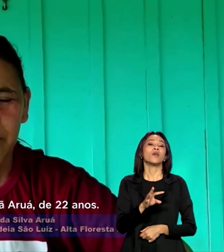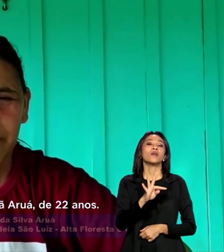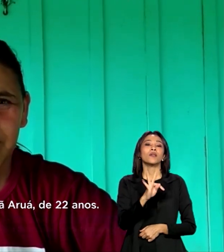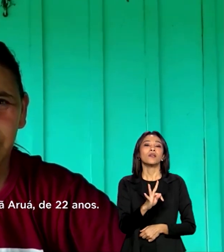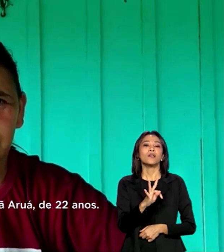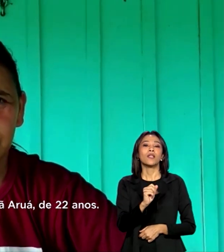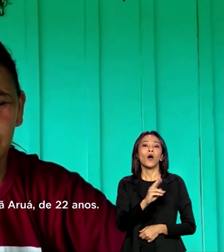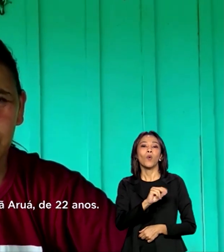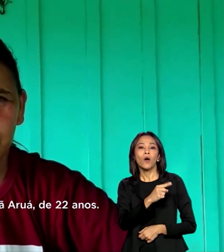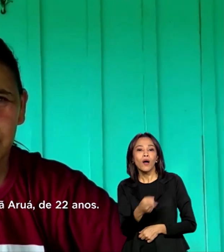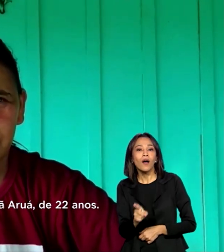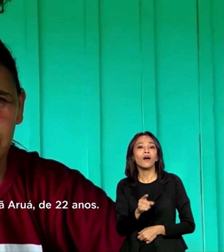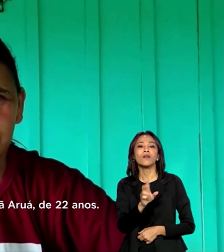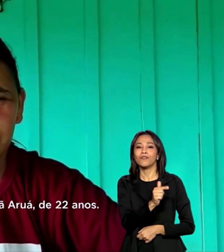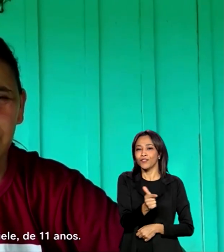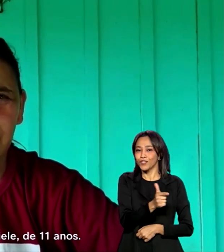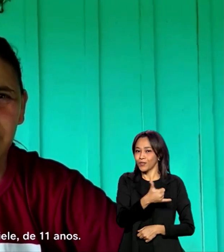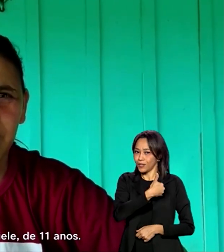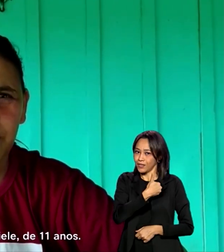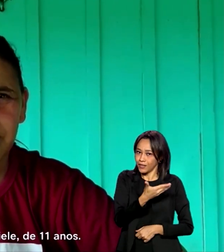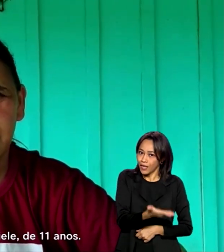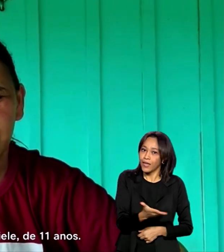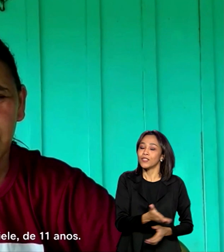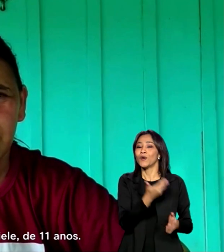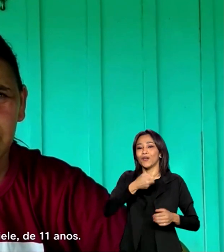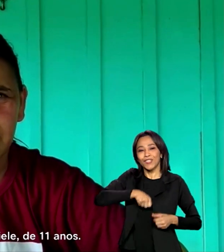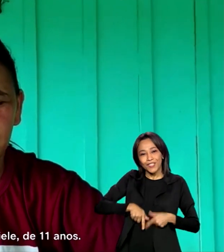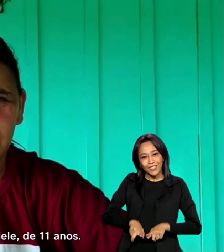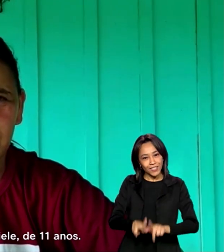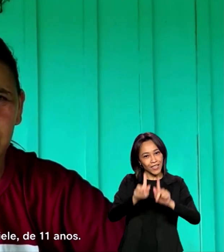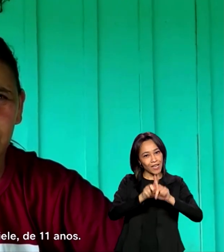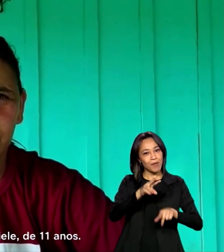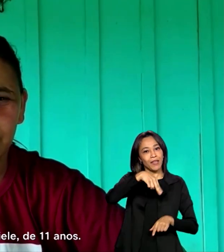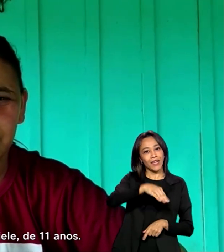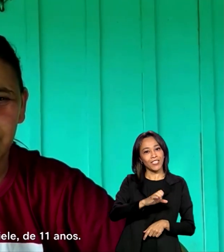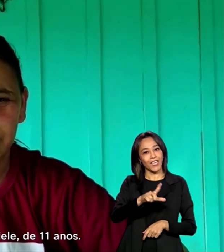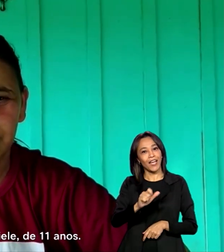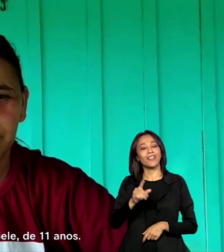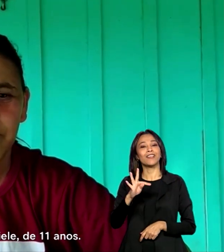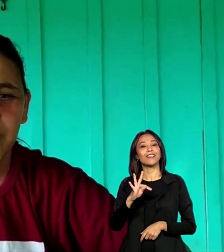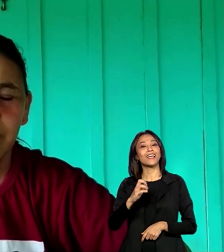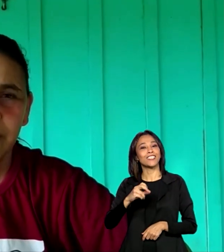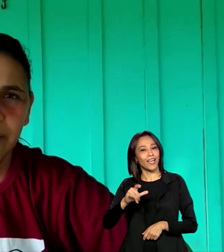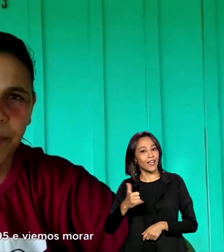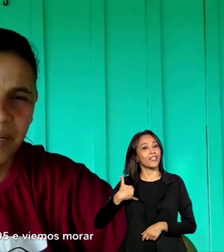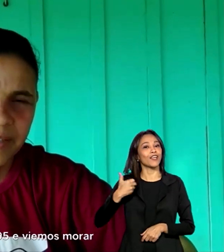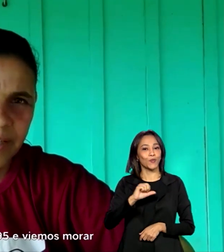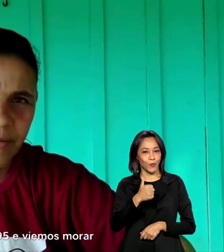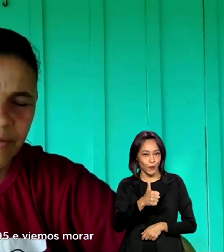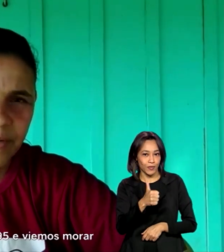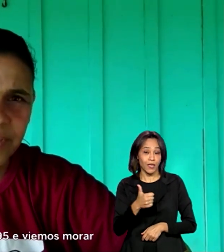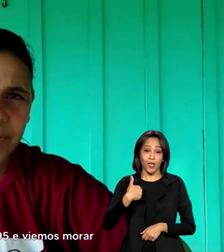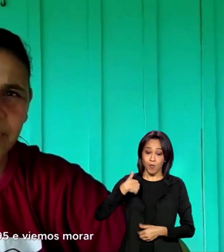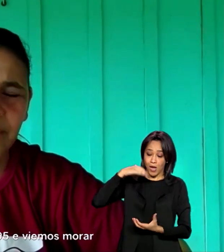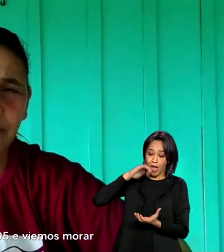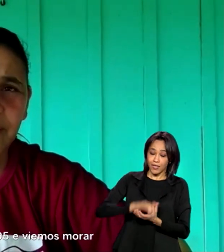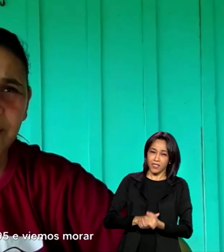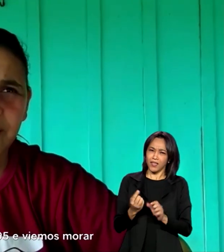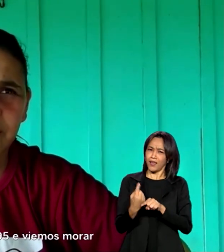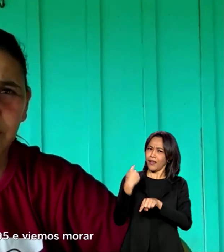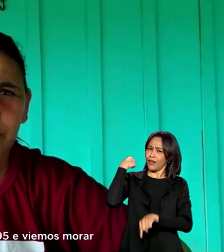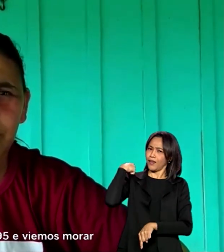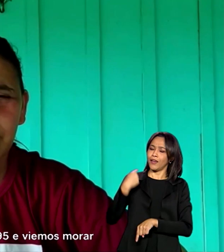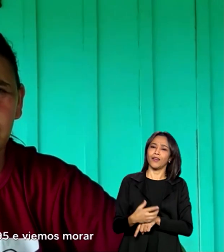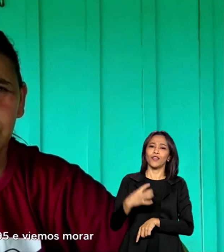Aruá, de 22 anos, pais gêmeas Natiel e Tatiel, de 11 anos. Me casei com o Valdir em